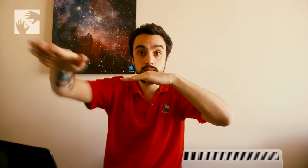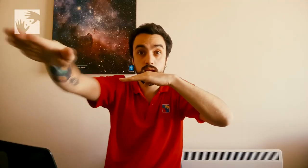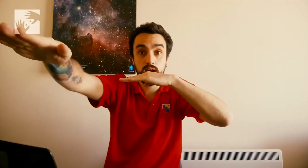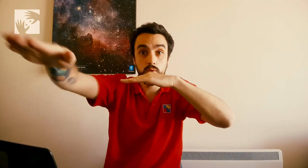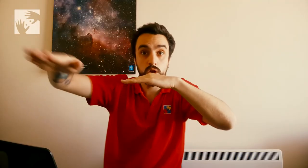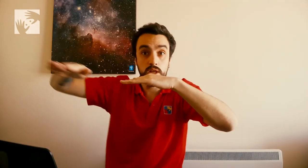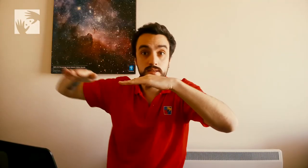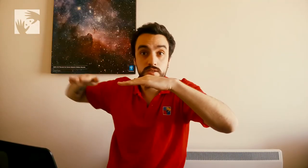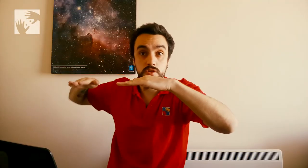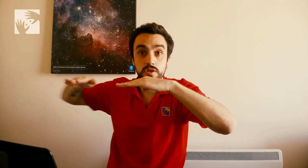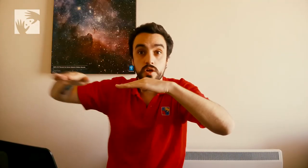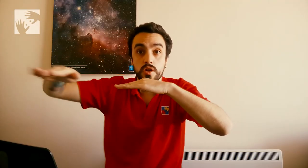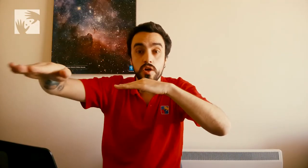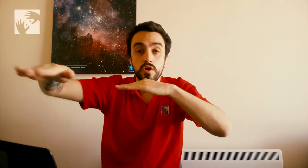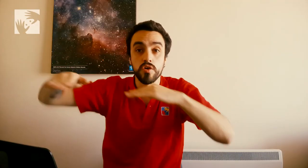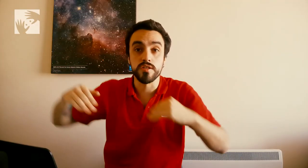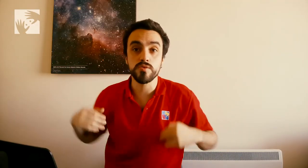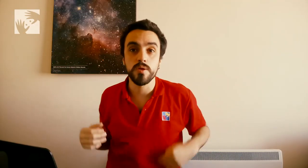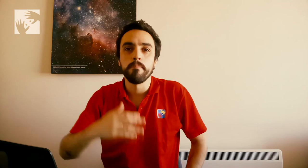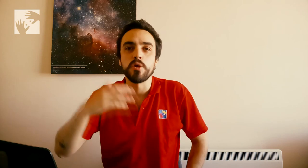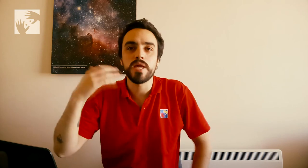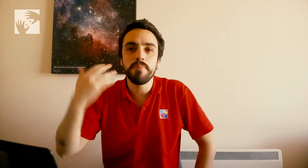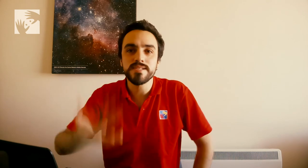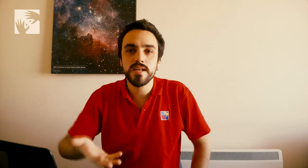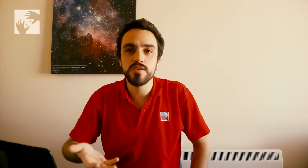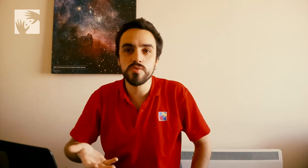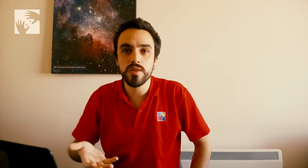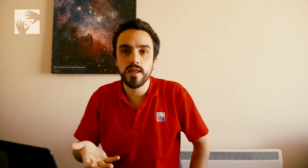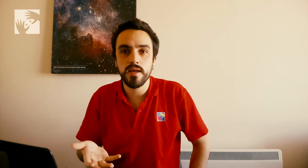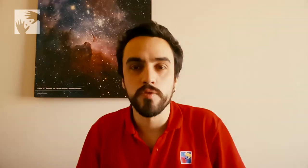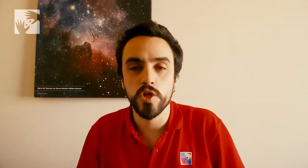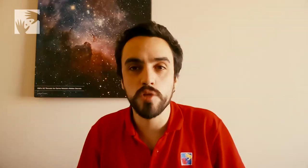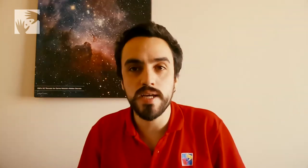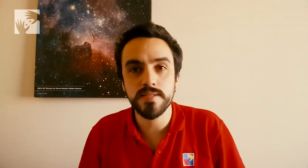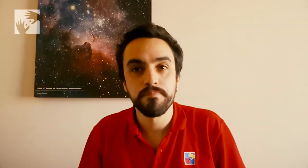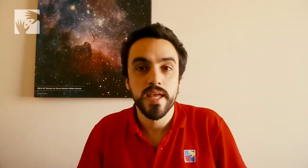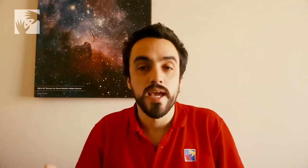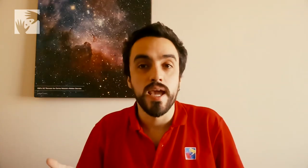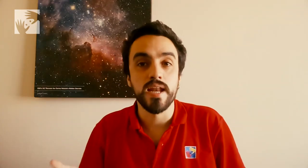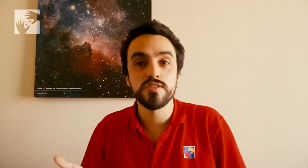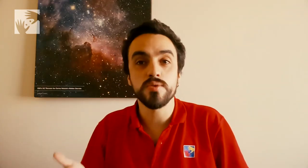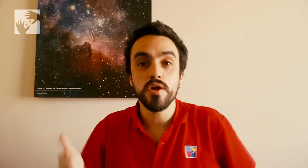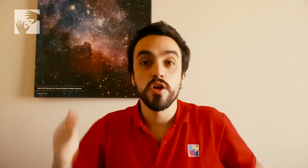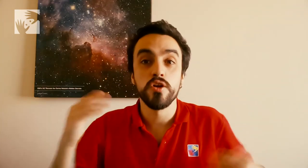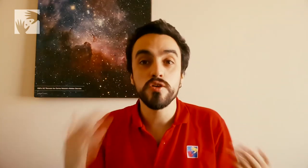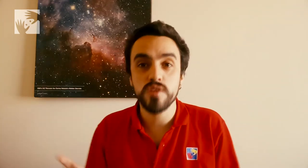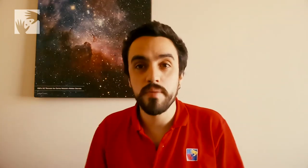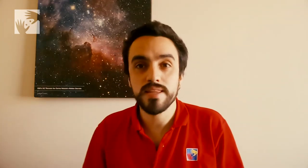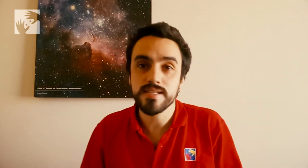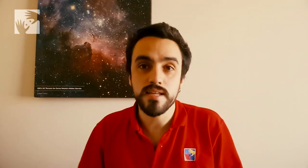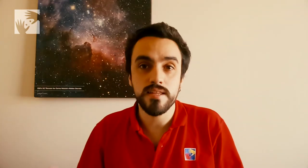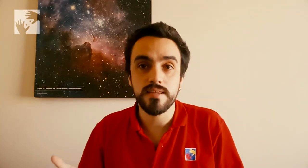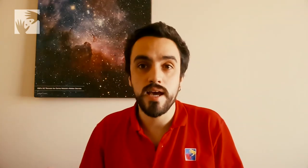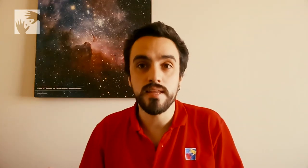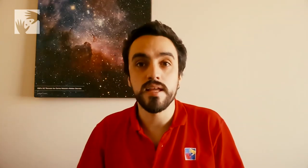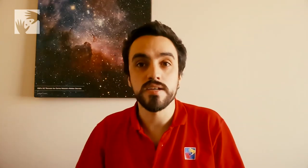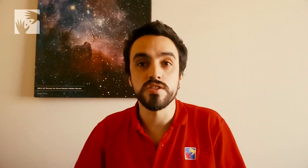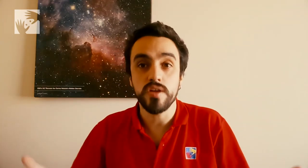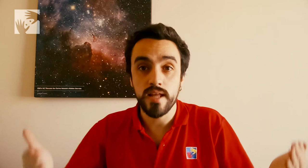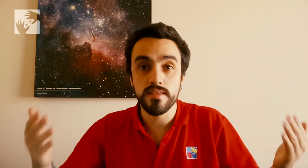tenga una orientación norte-sur. Pero ¿Qué pasa en el sur de nuestro país? En el sur no solamente existe esta interacción entre